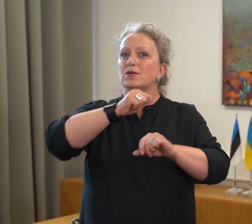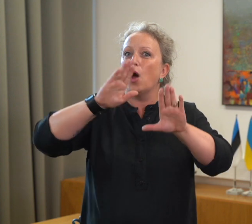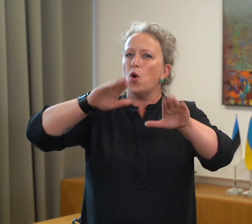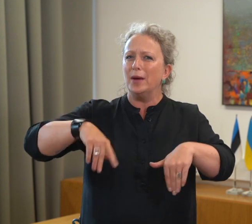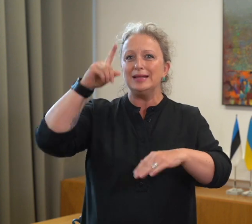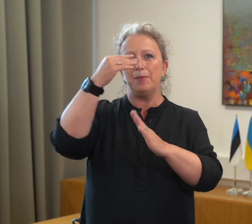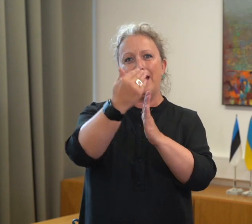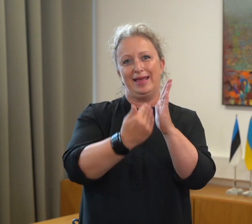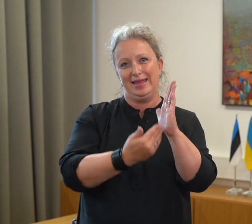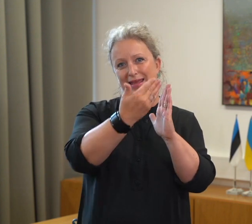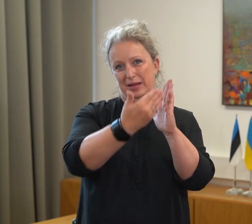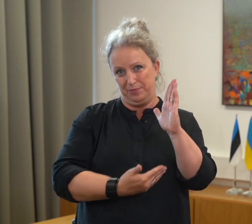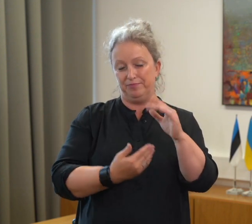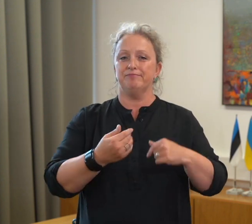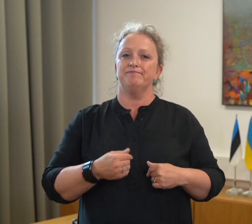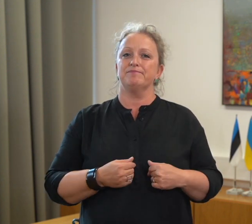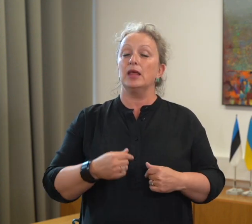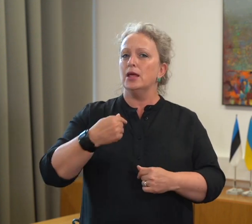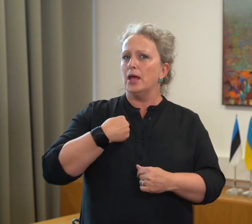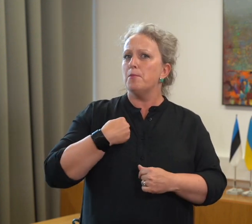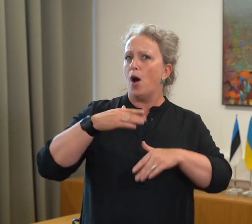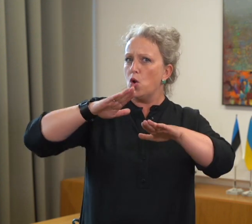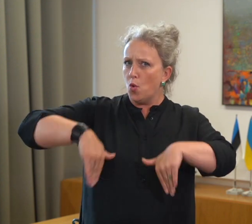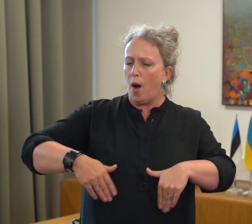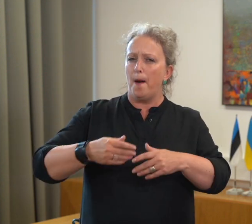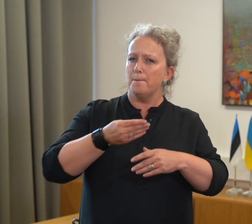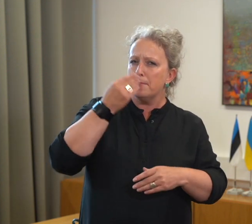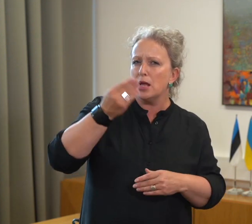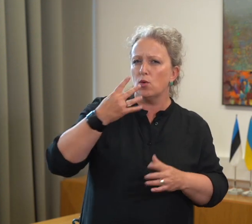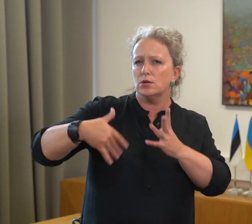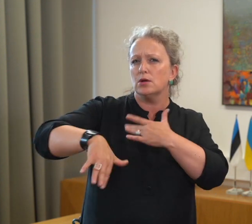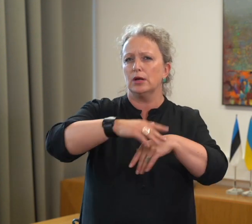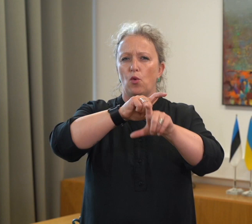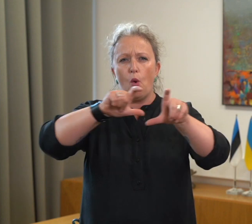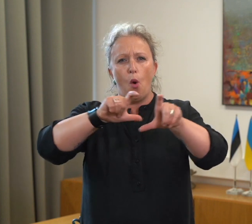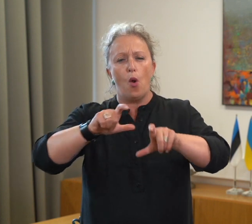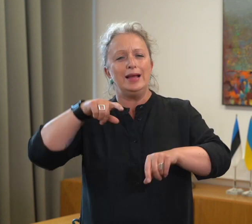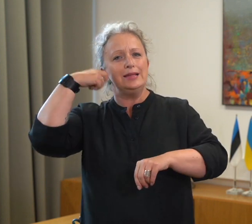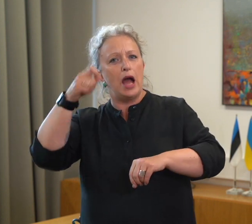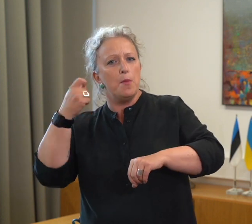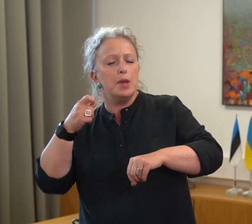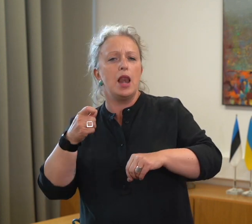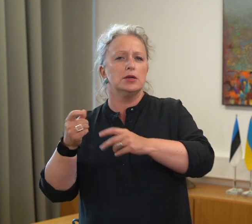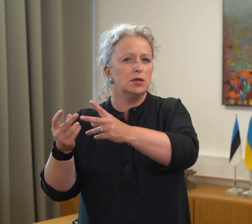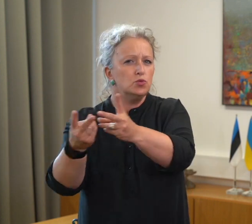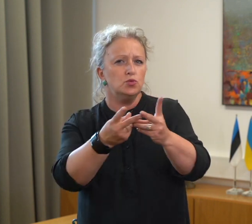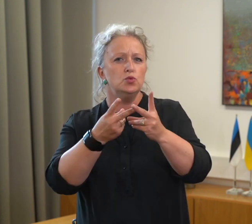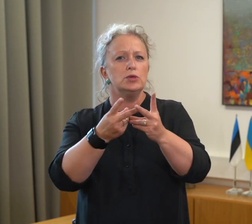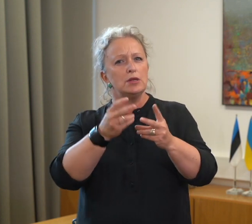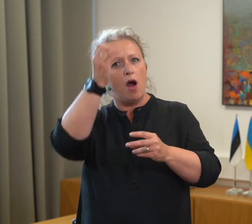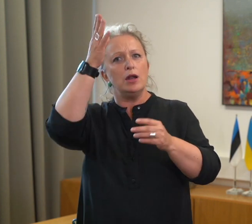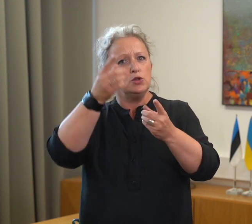Ja siin ta on. Luban, et pingutan, et tuua kõik koolid ja õppilased kokku ühtsesse eestikeelsesse haridusruumi.